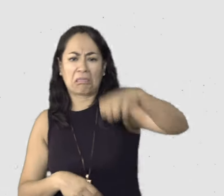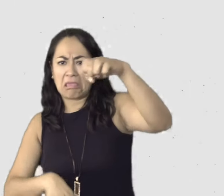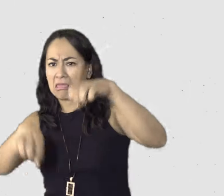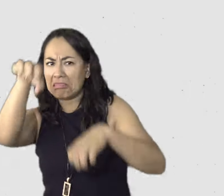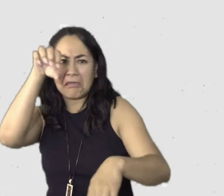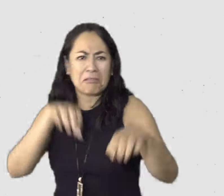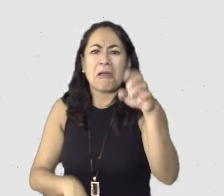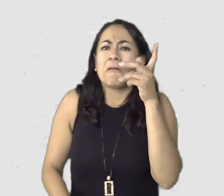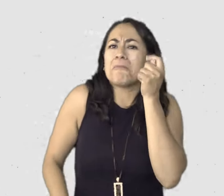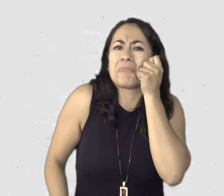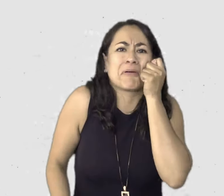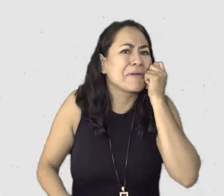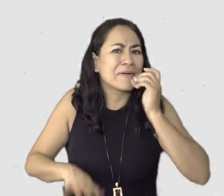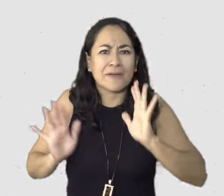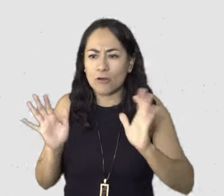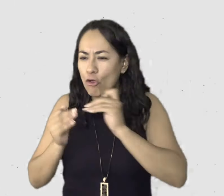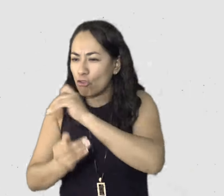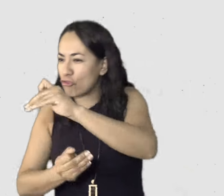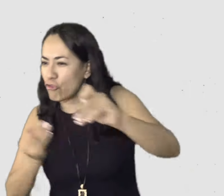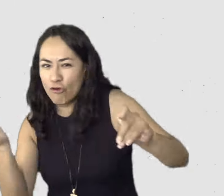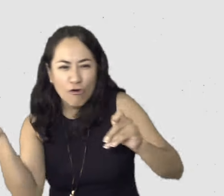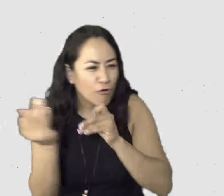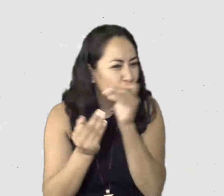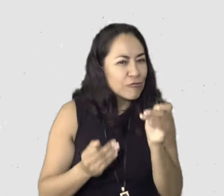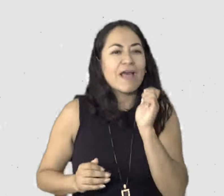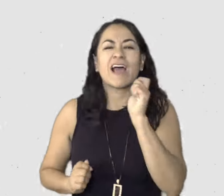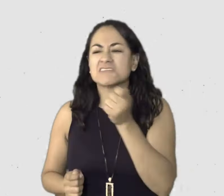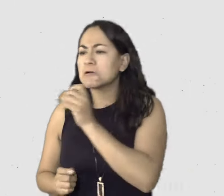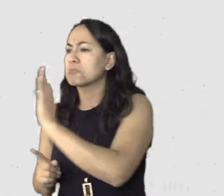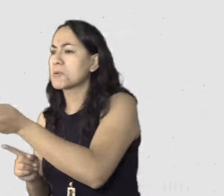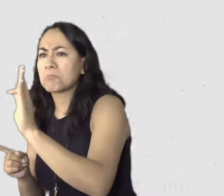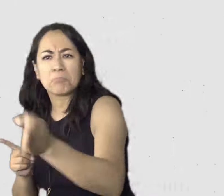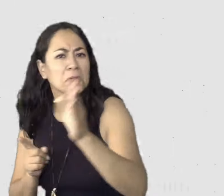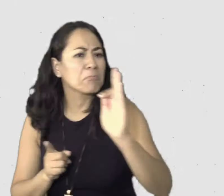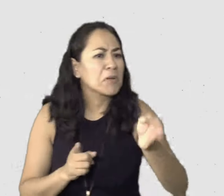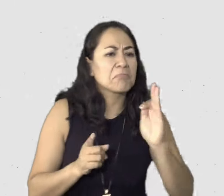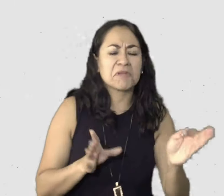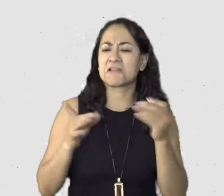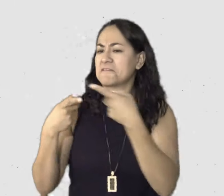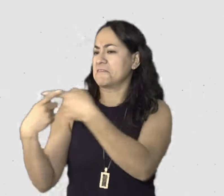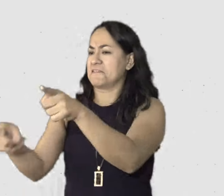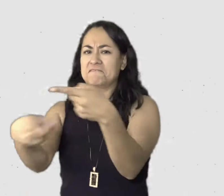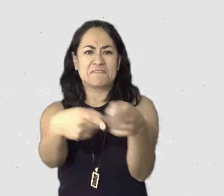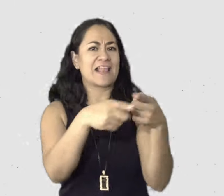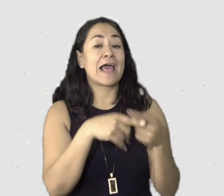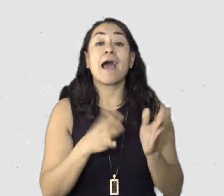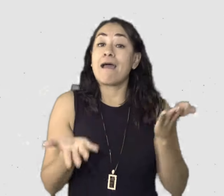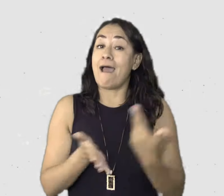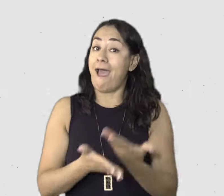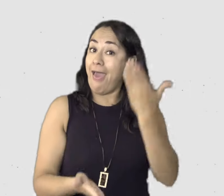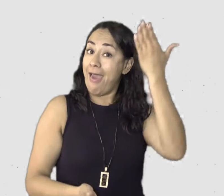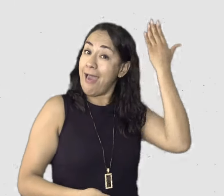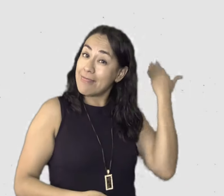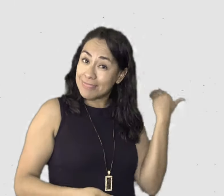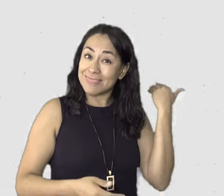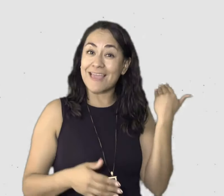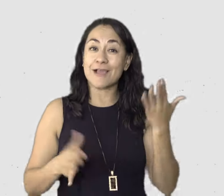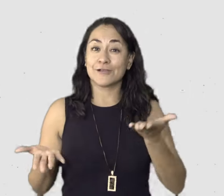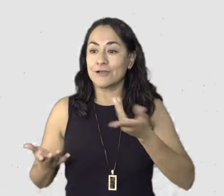aceptamos y mencionaba Isa hace un ratito que es como que cuando nos estamos apenas conociendo o enamorando damos nuestra